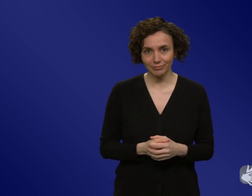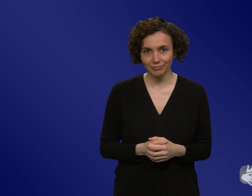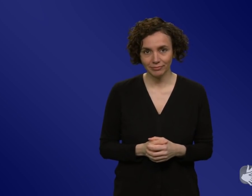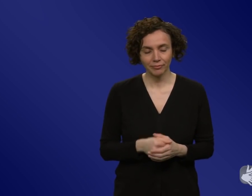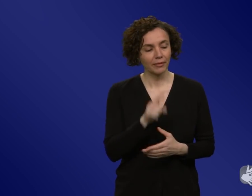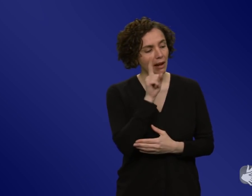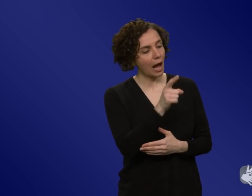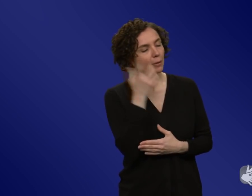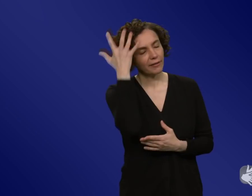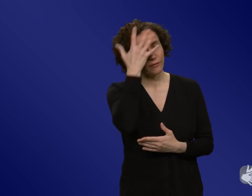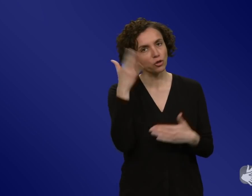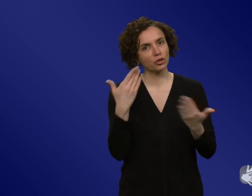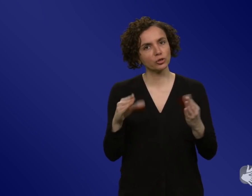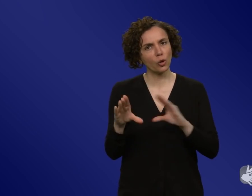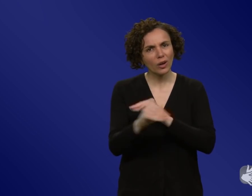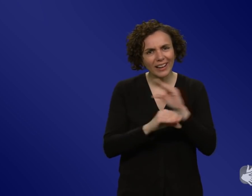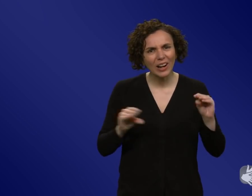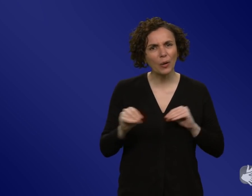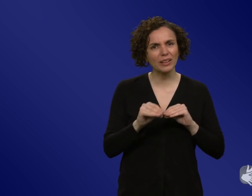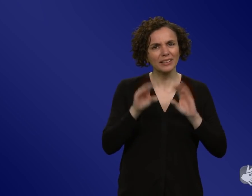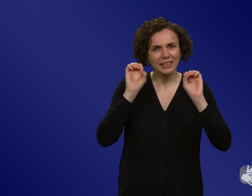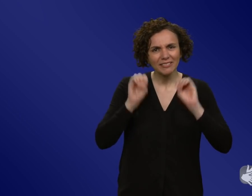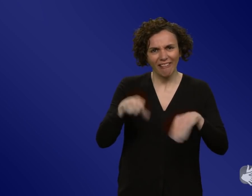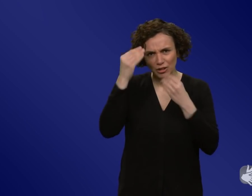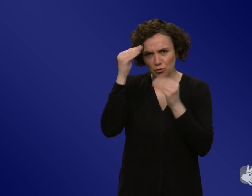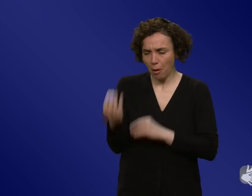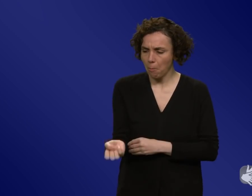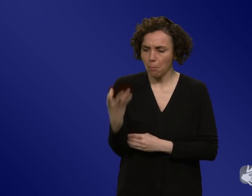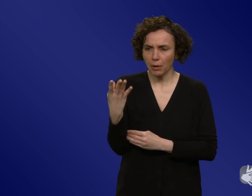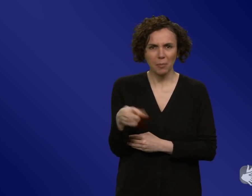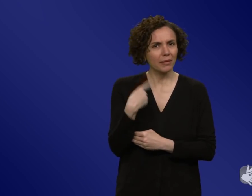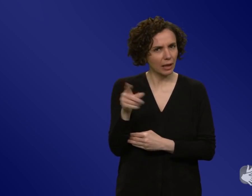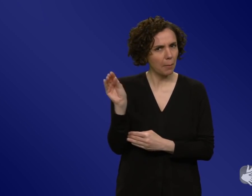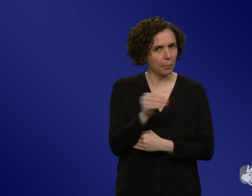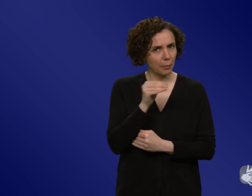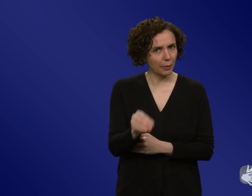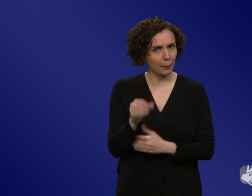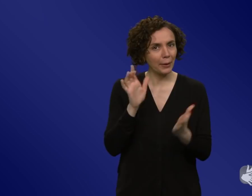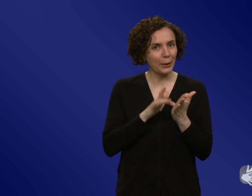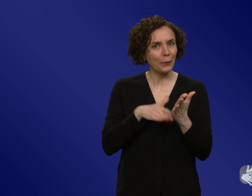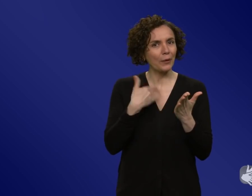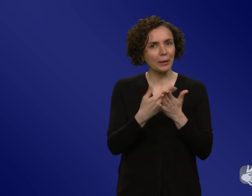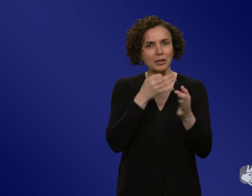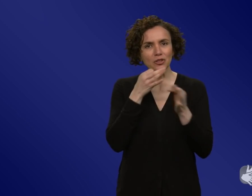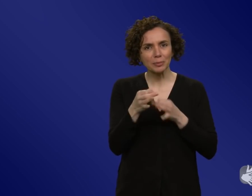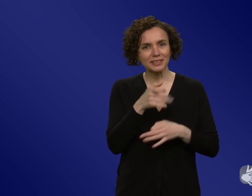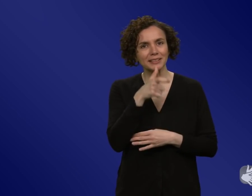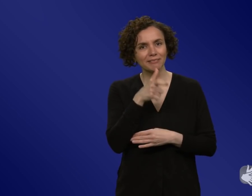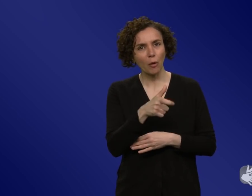aufkommt, wir versuchen es zu ignorieren, oder? Ich habe in der Vorbereitung den Begriff des Social Listenings gelesen. Also frühzeitig in